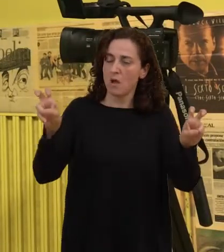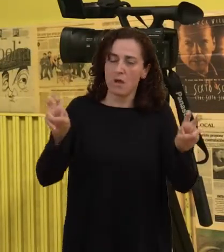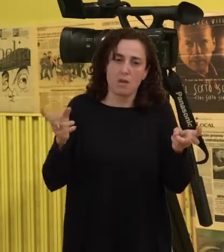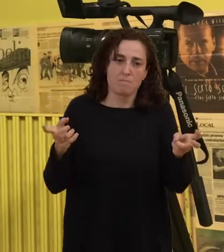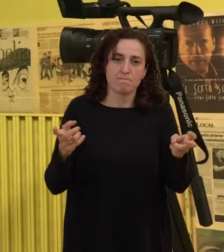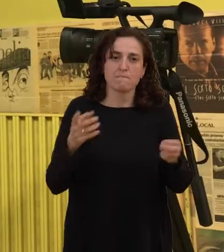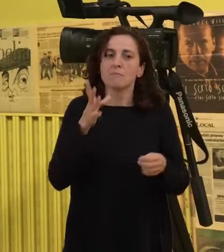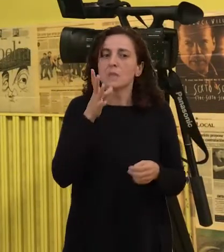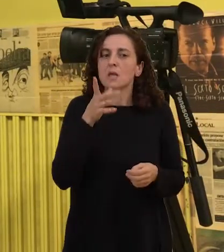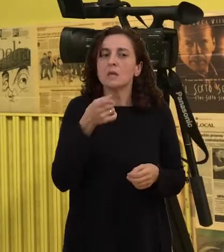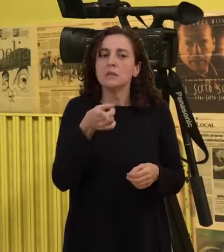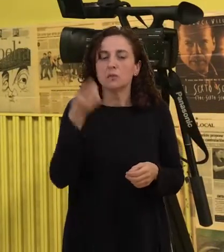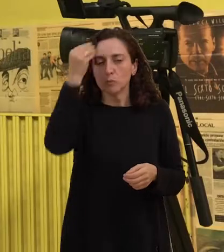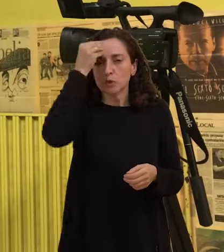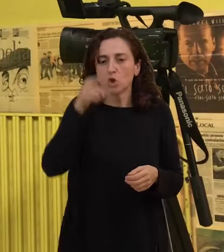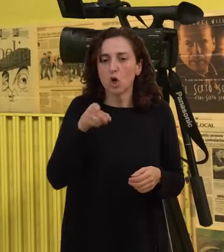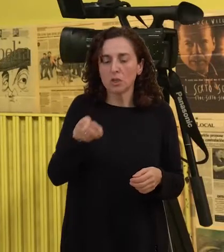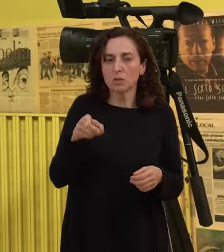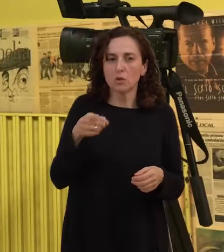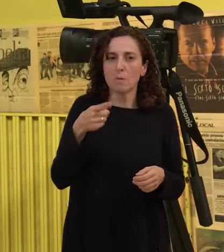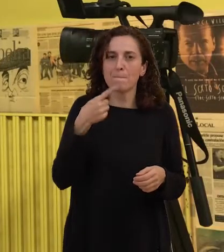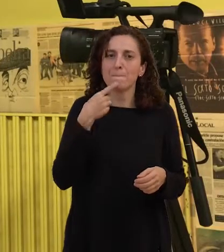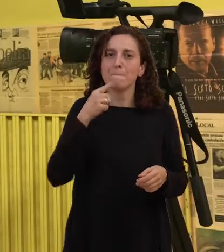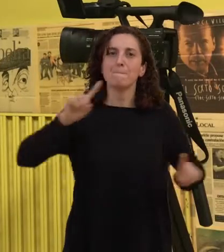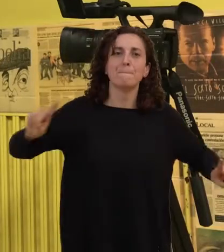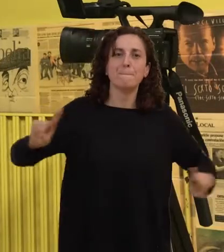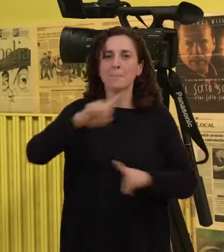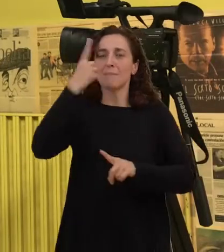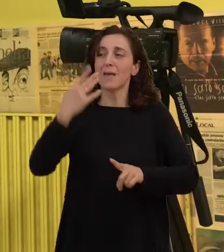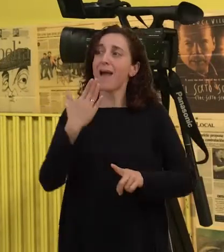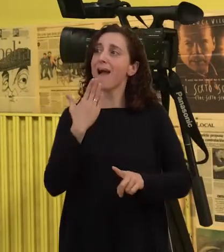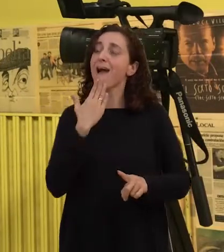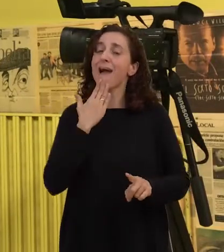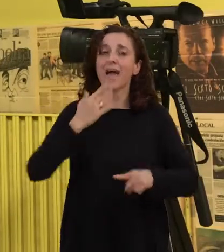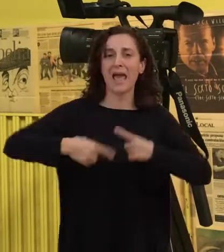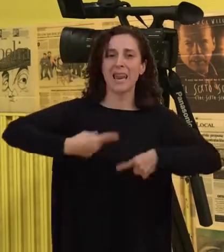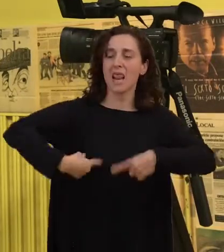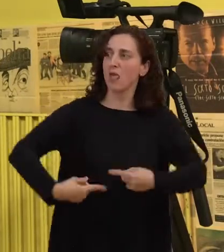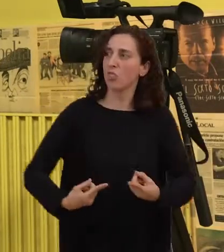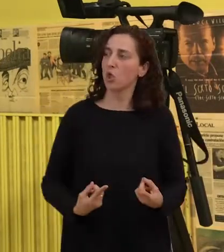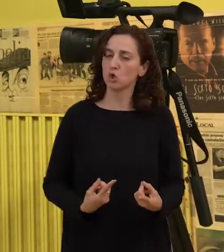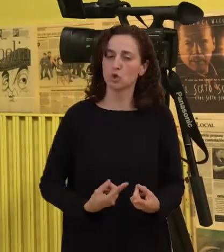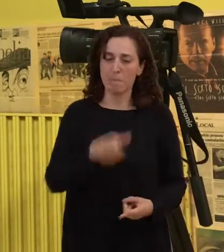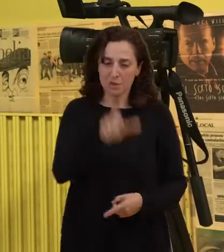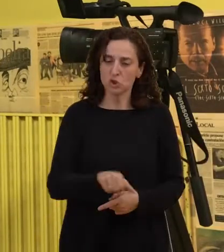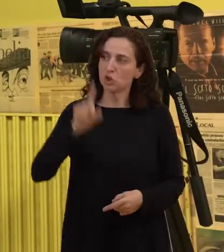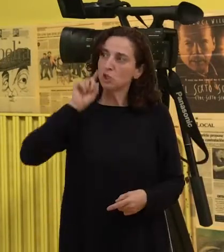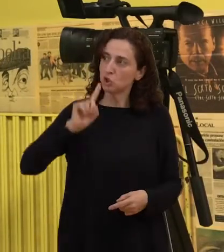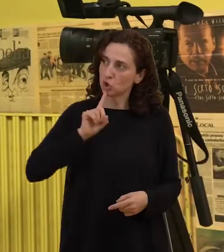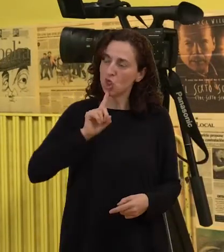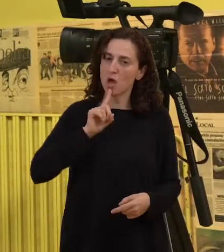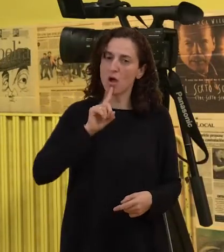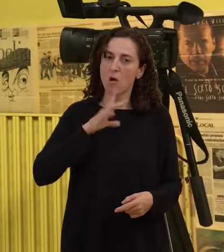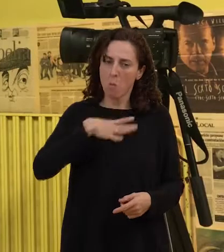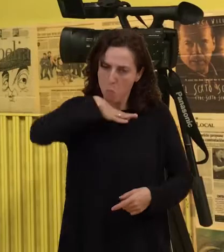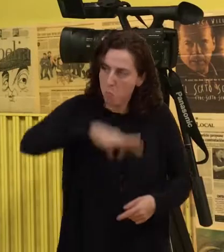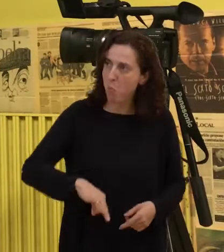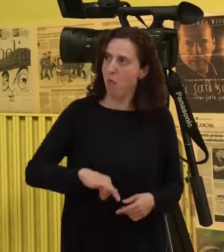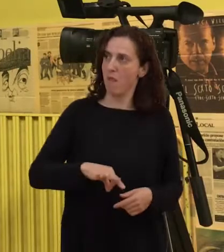ser a primeira generación de sordos que pode estar realmente